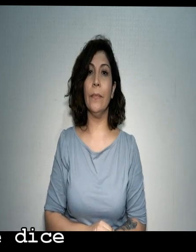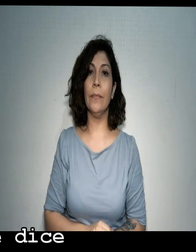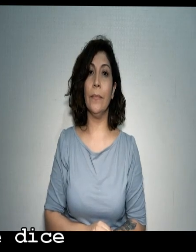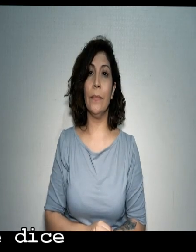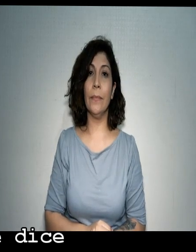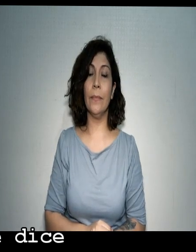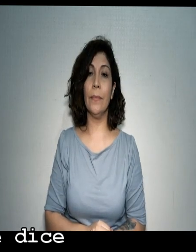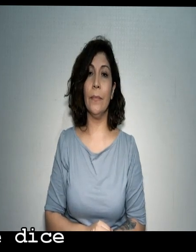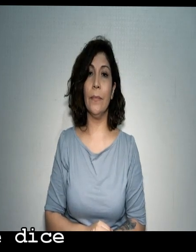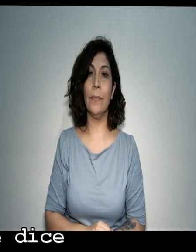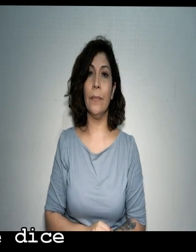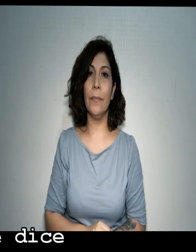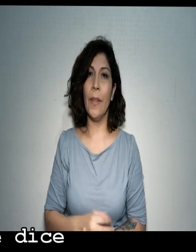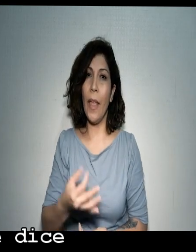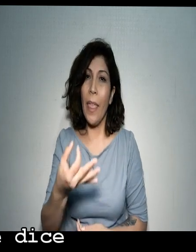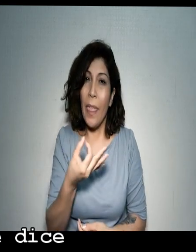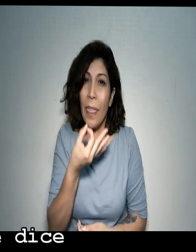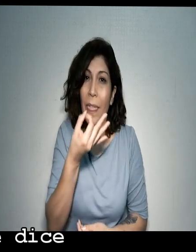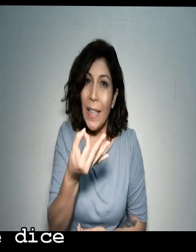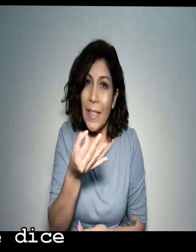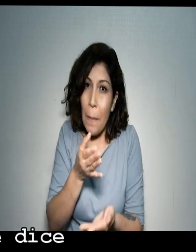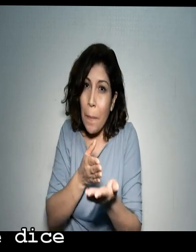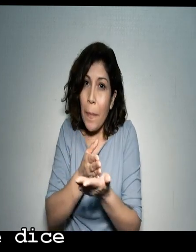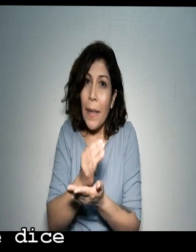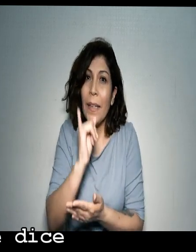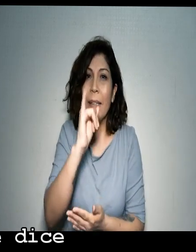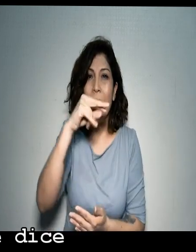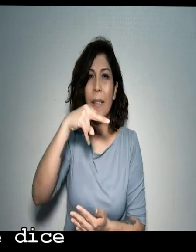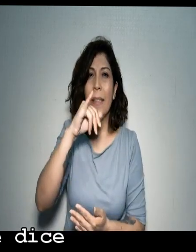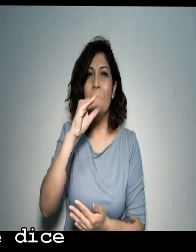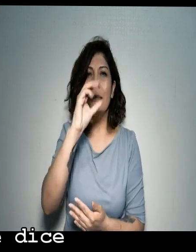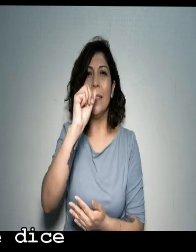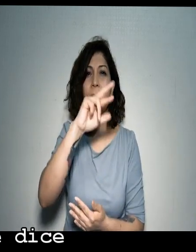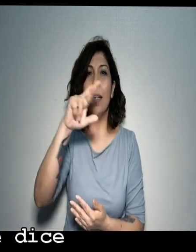Pinchamos donde dice Iniciar trámite.